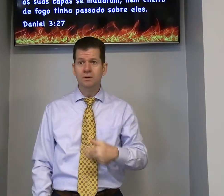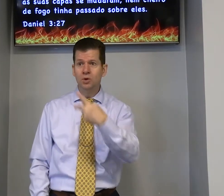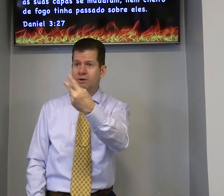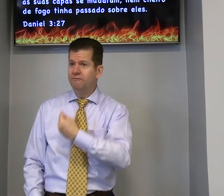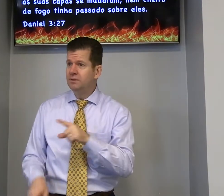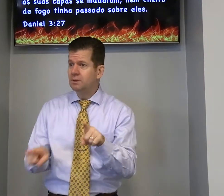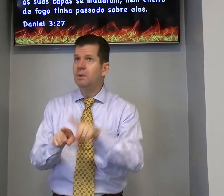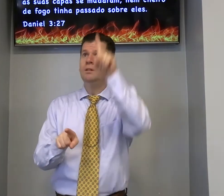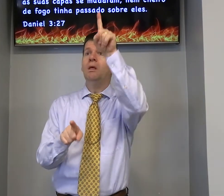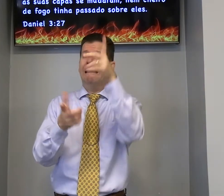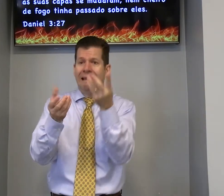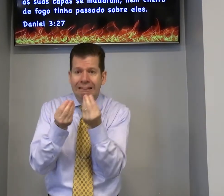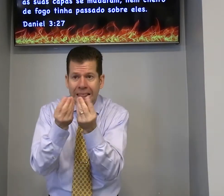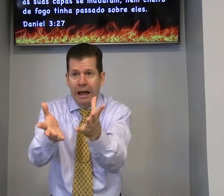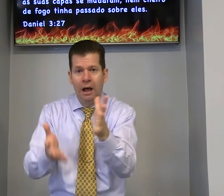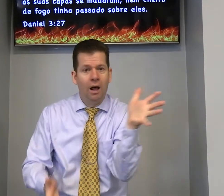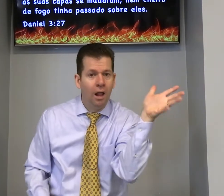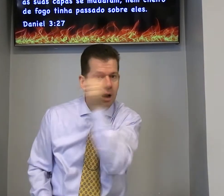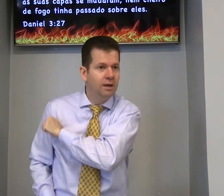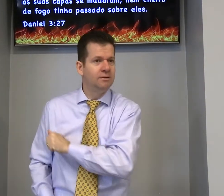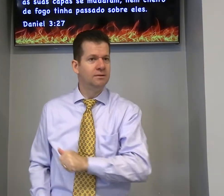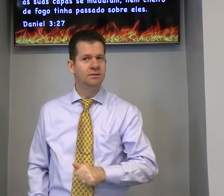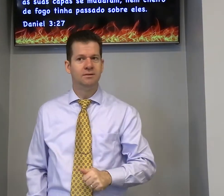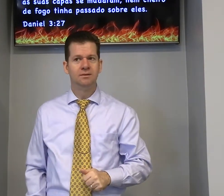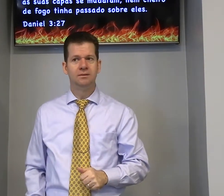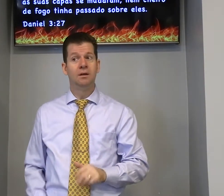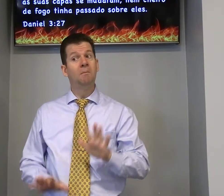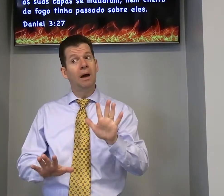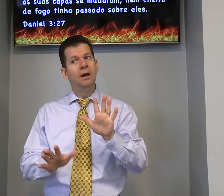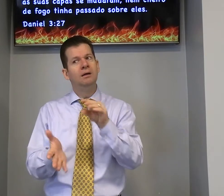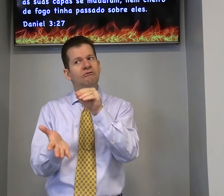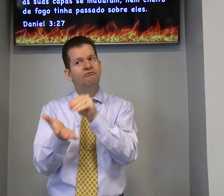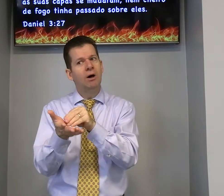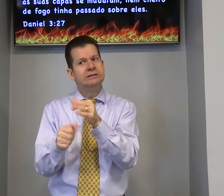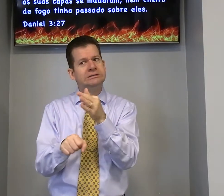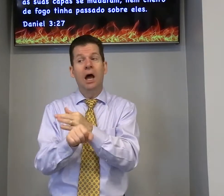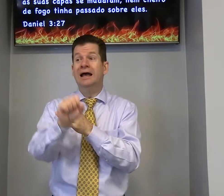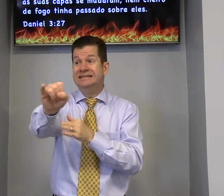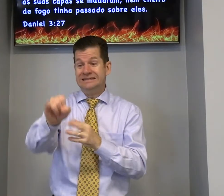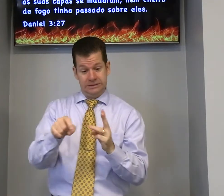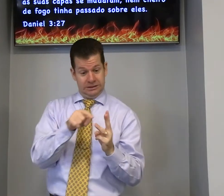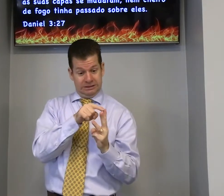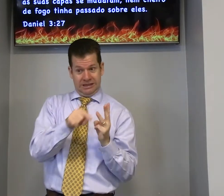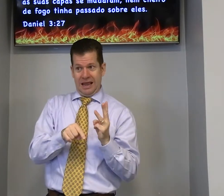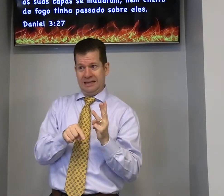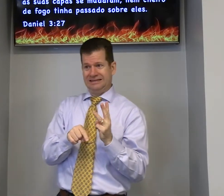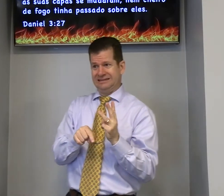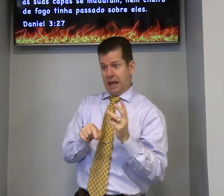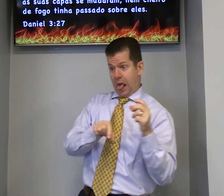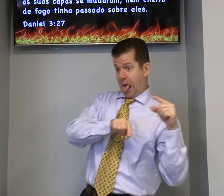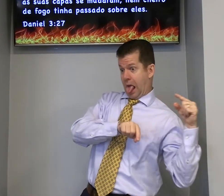livramento sua vida também Deus quer dar livramento para você mas falta